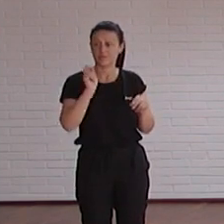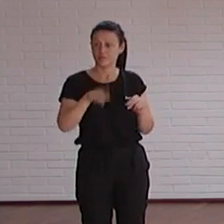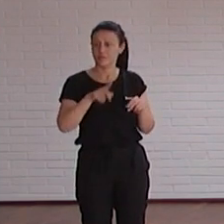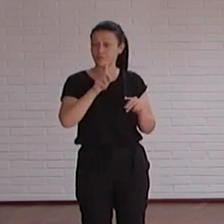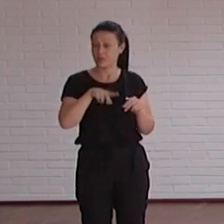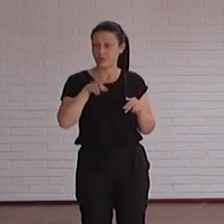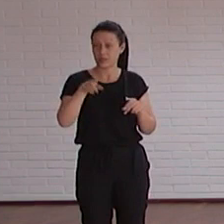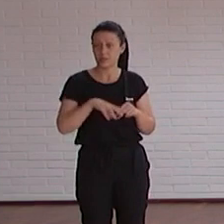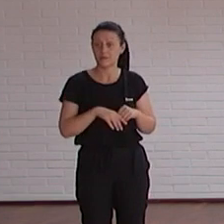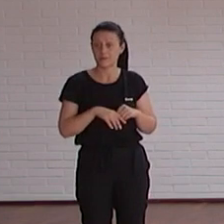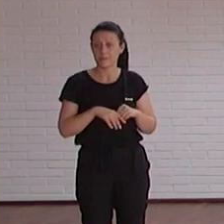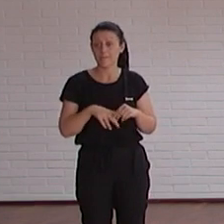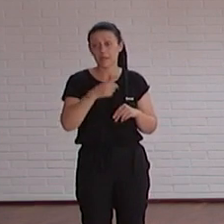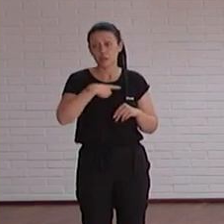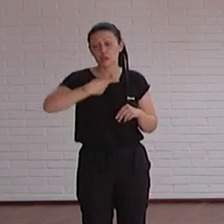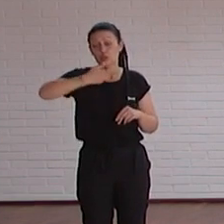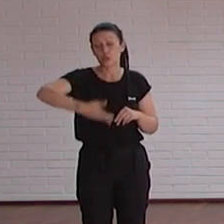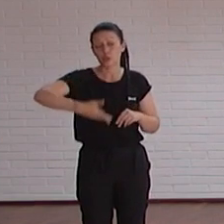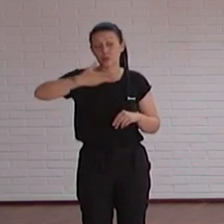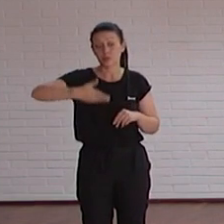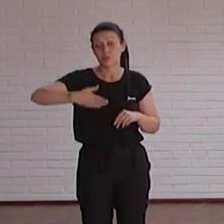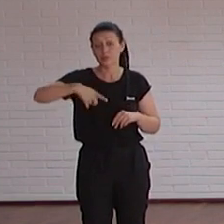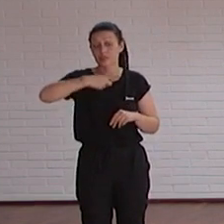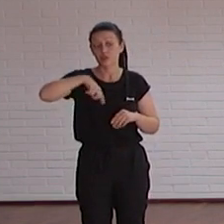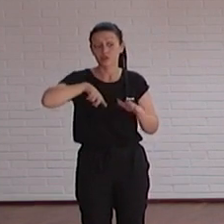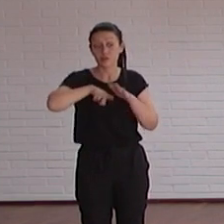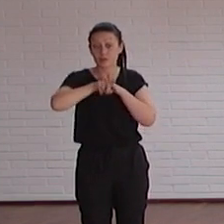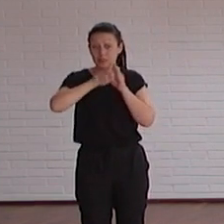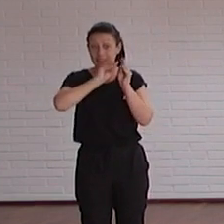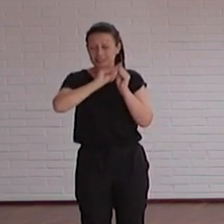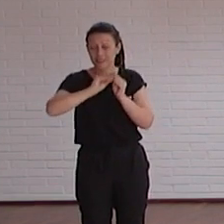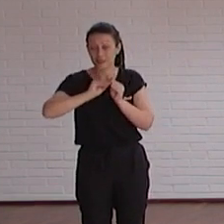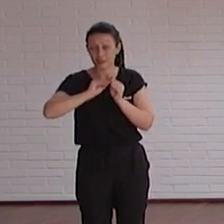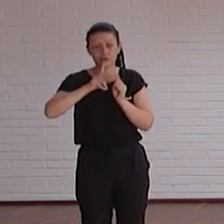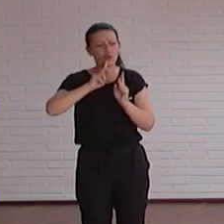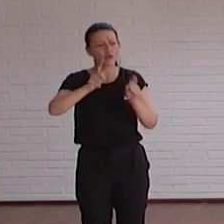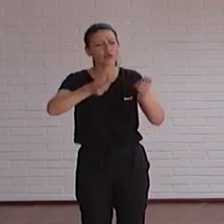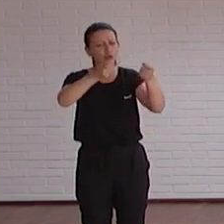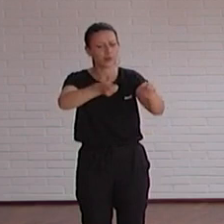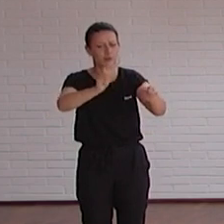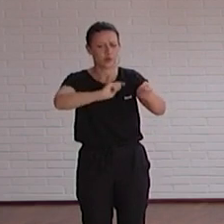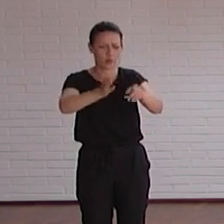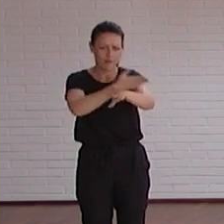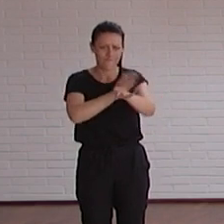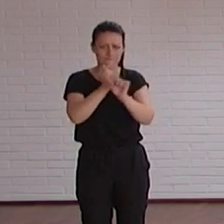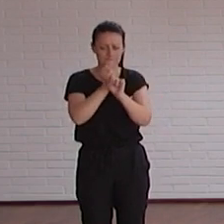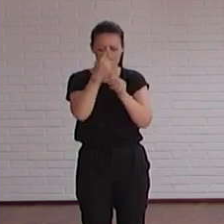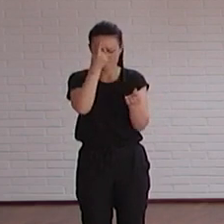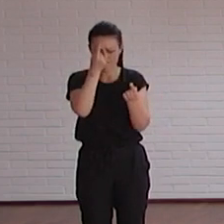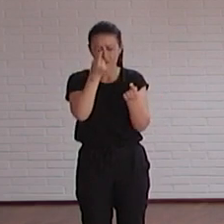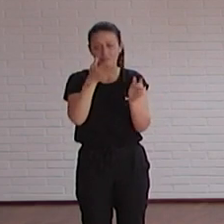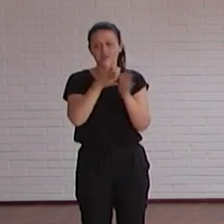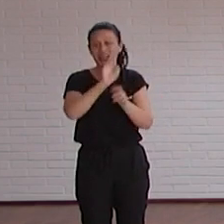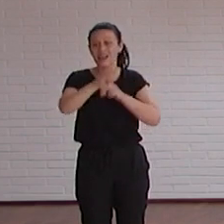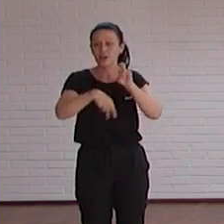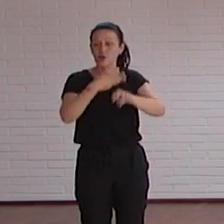pero nosotros nos era muy importante el que mientras estamos desarrollando no cuando entregamos el producto a vosotros sino cuando estamos desarrollando podamos corregir los errores